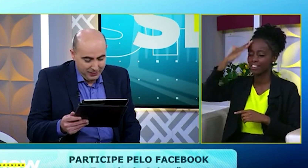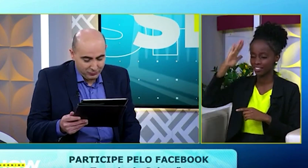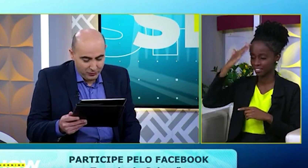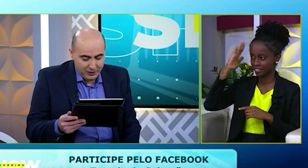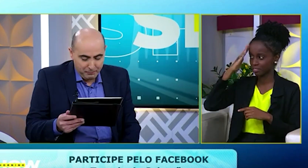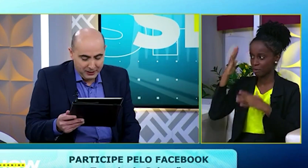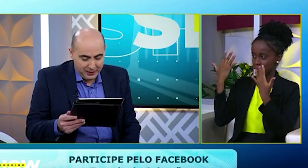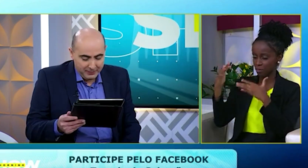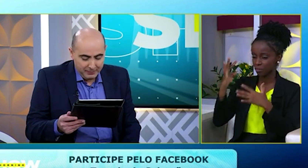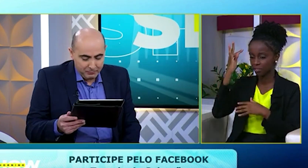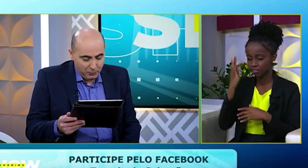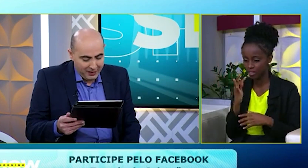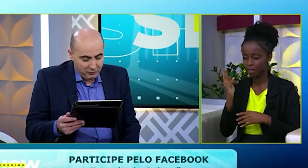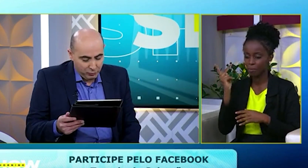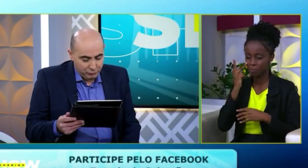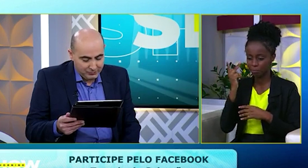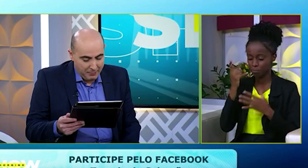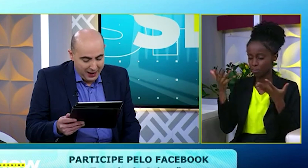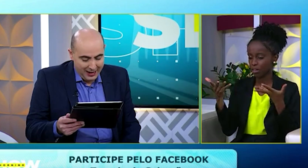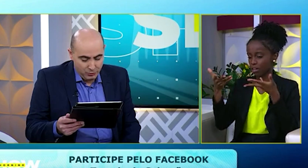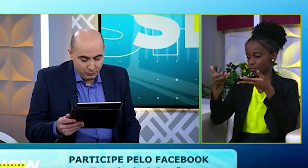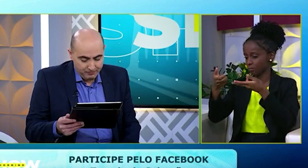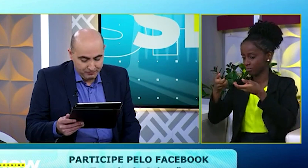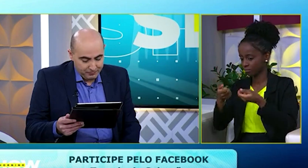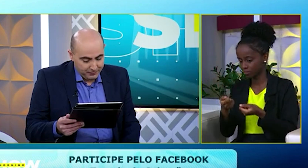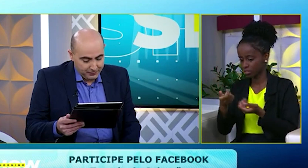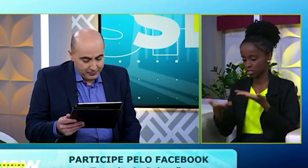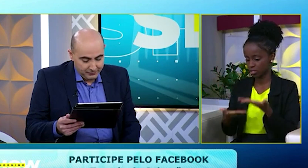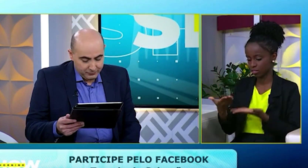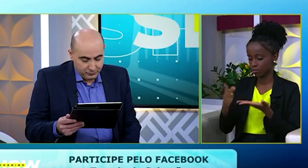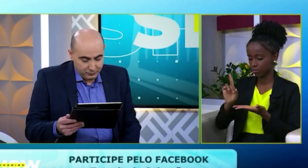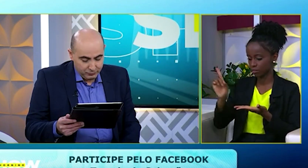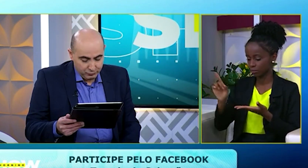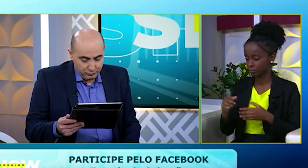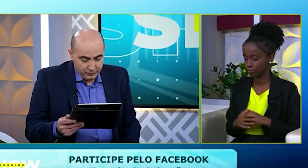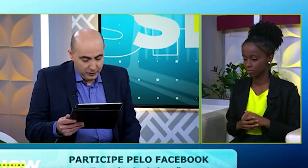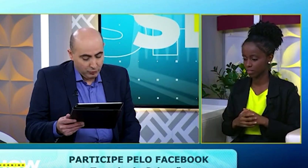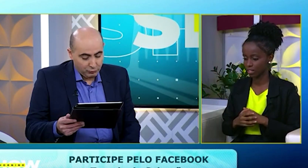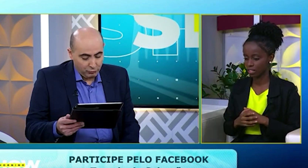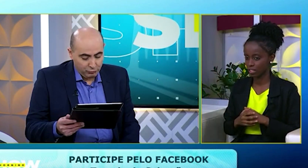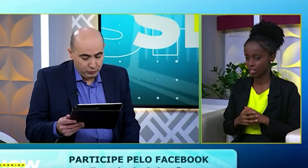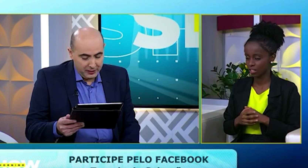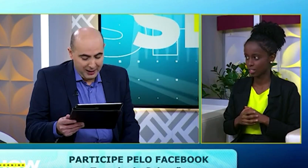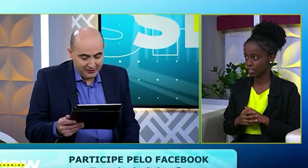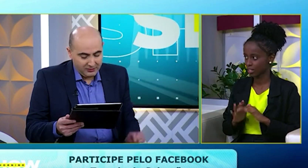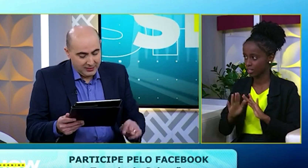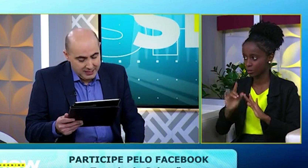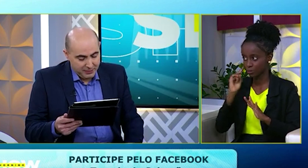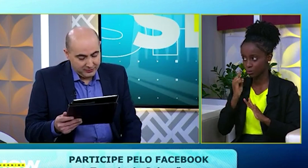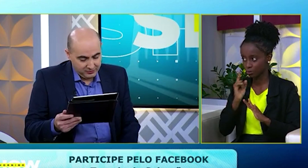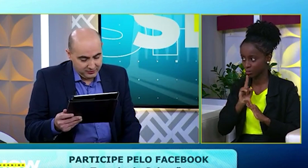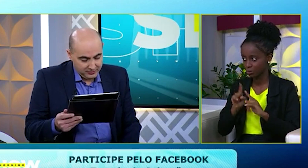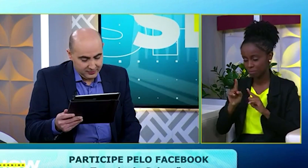Parabéns, Tuana e Pâmela, pelo maravilhoso trabalho. A Tânia Elizabeth fala assim... Eu sou surda, mas